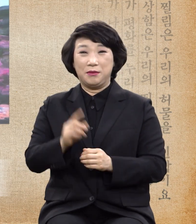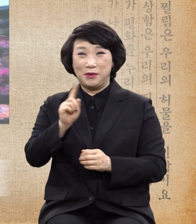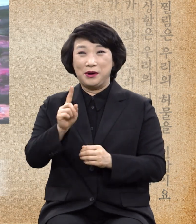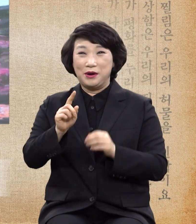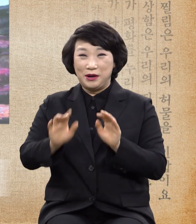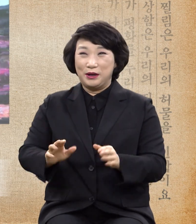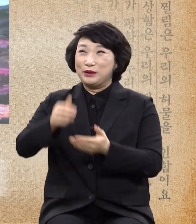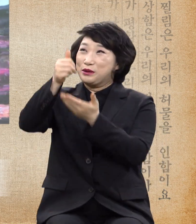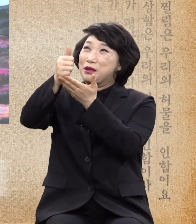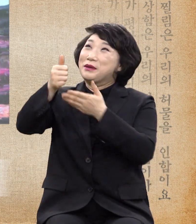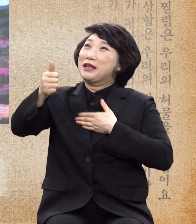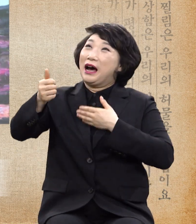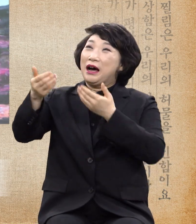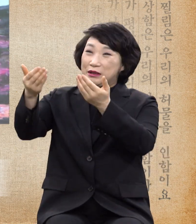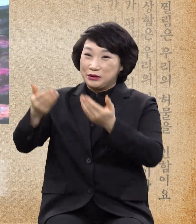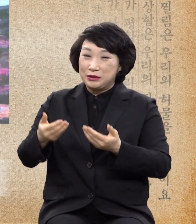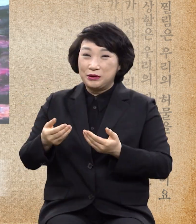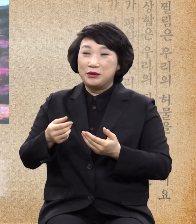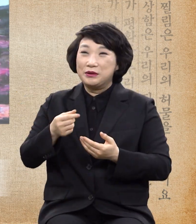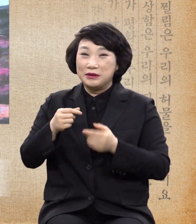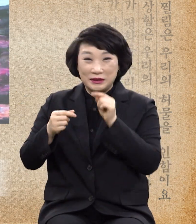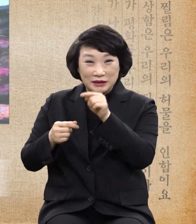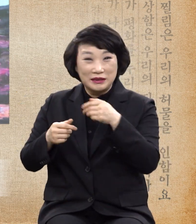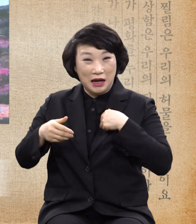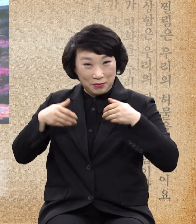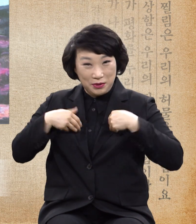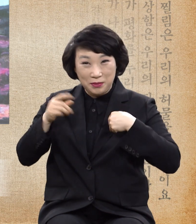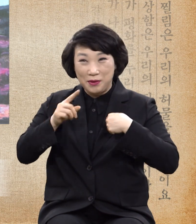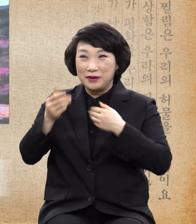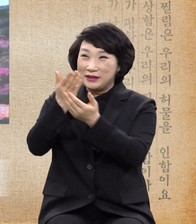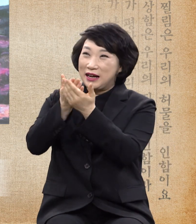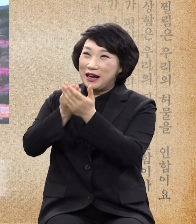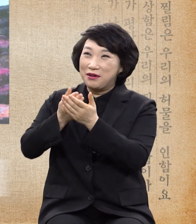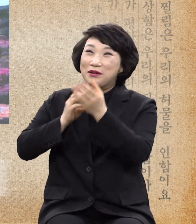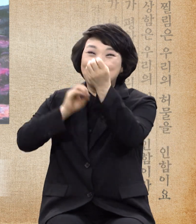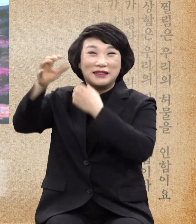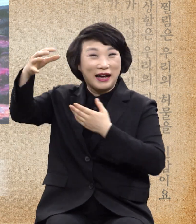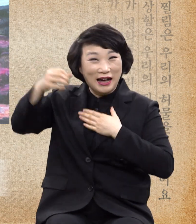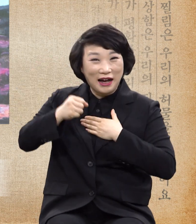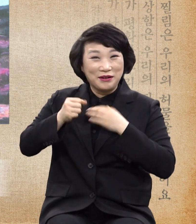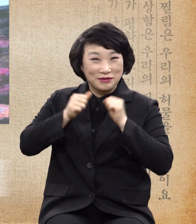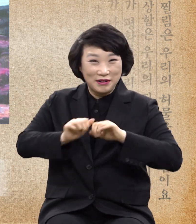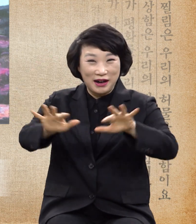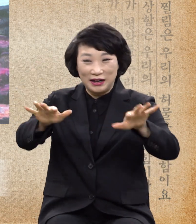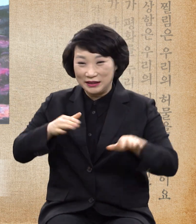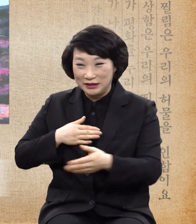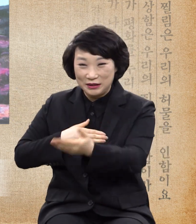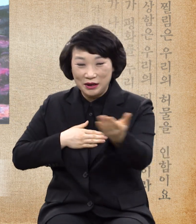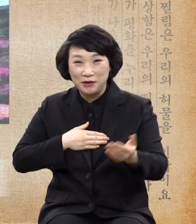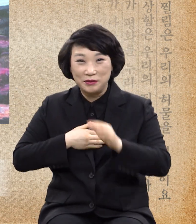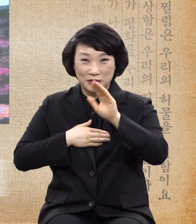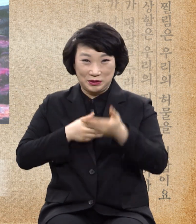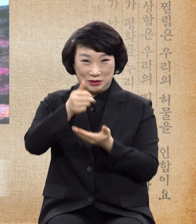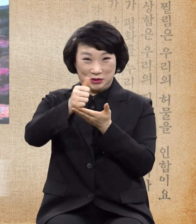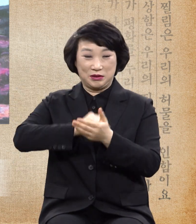주께서 주지 않은 필요한 것을 달랑에서 받아가지고 돌아가는 여러분 네 길을 주님의 이름으로